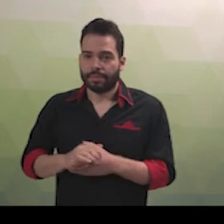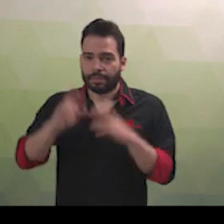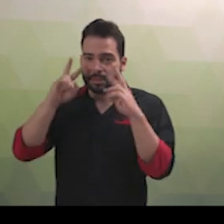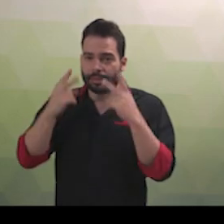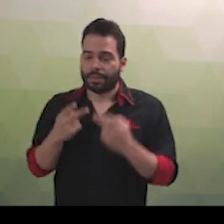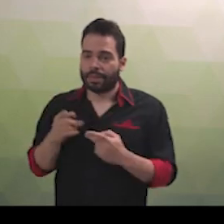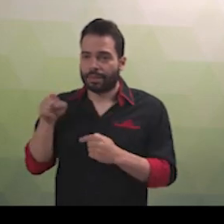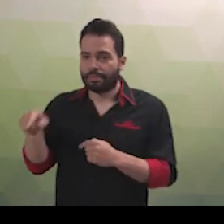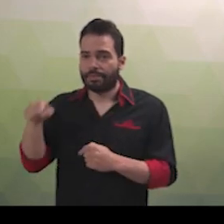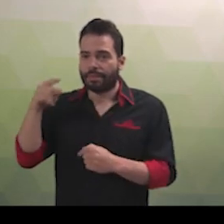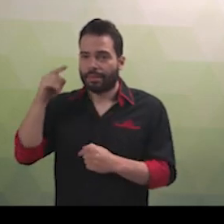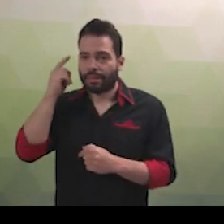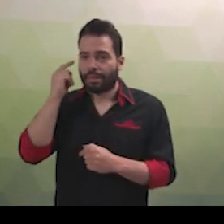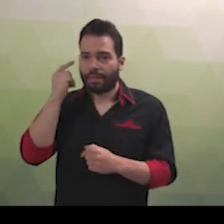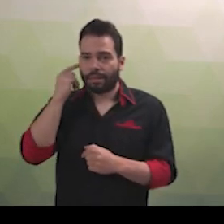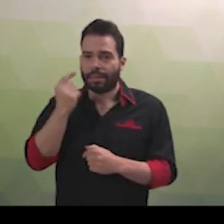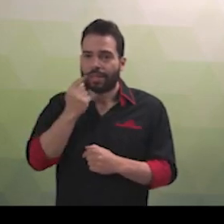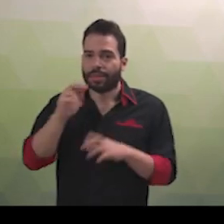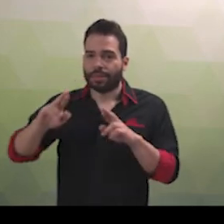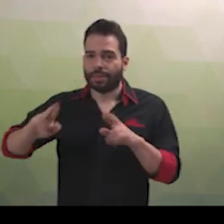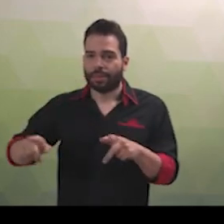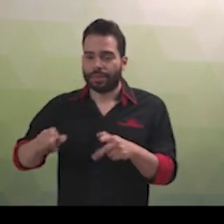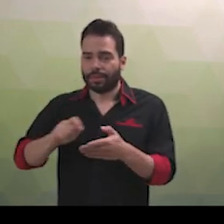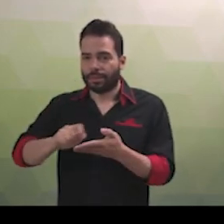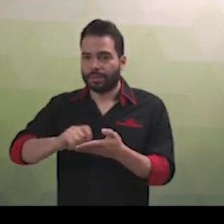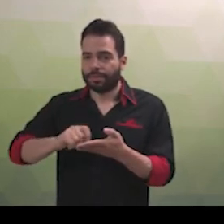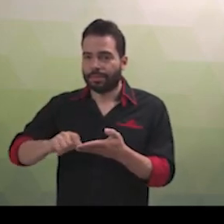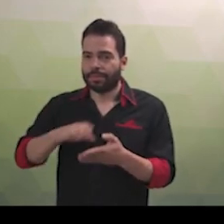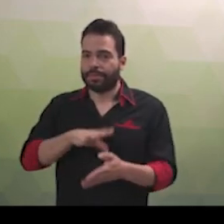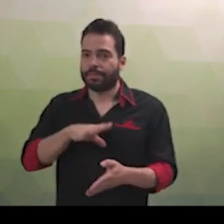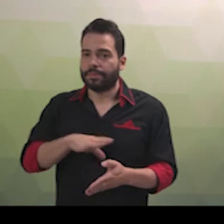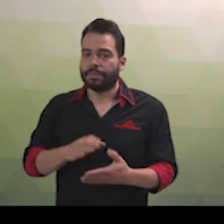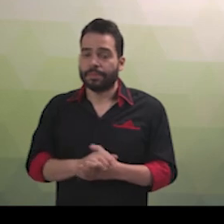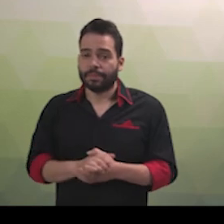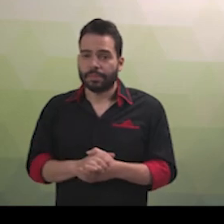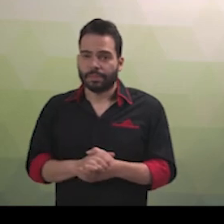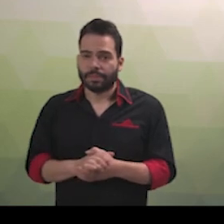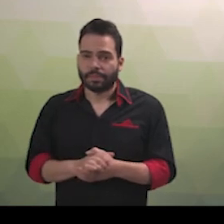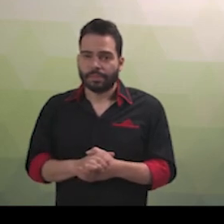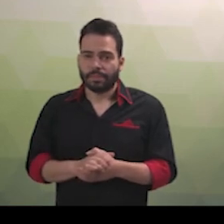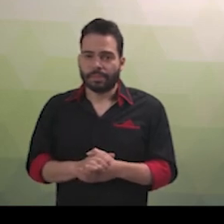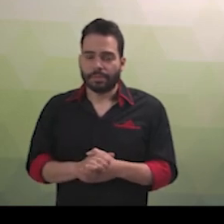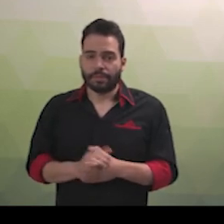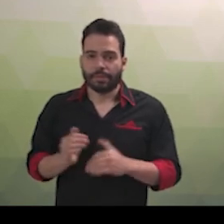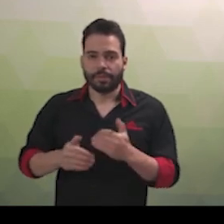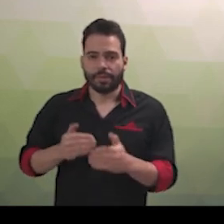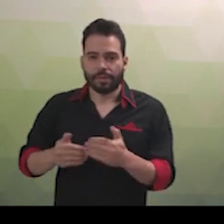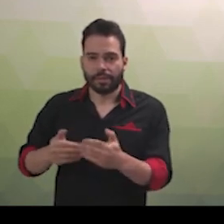mecanismos alternativos para avaliação de conhecimentos expressos em libras, desde que devidamente registrados em